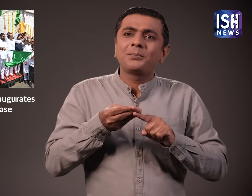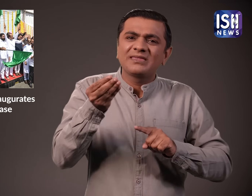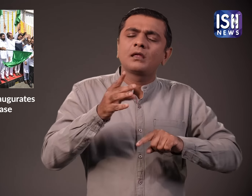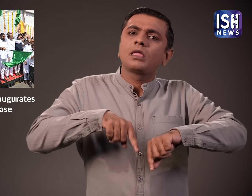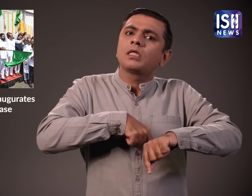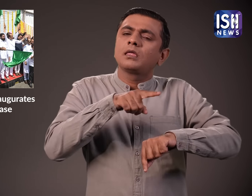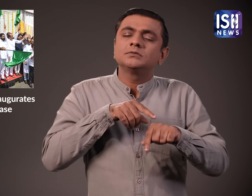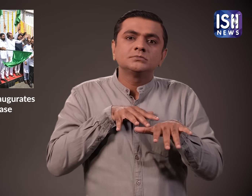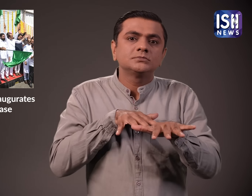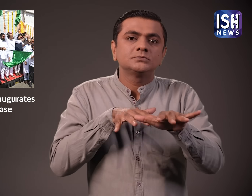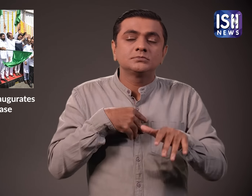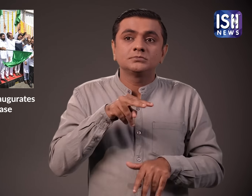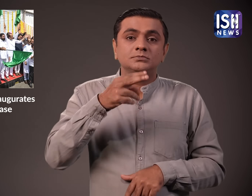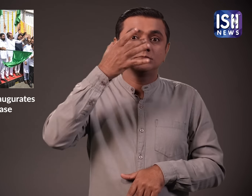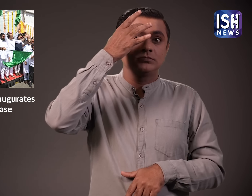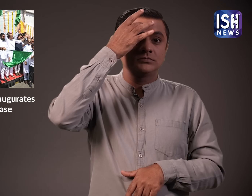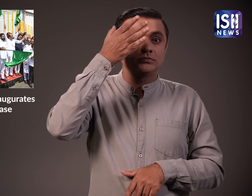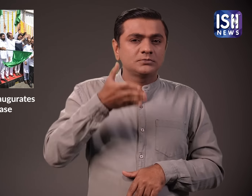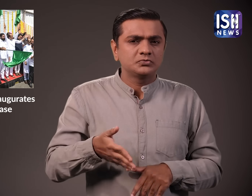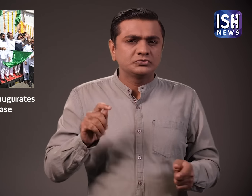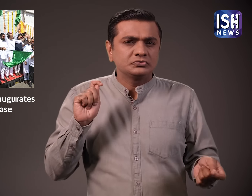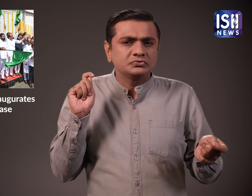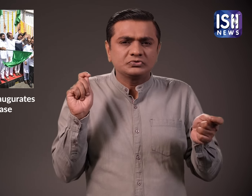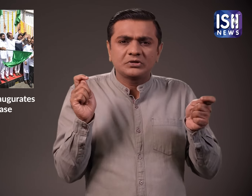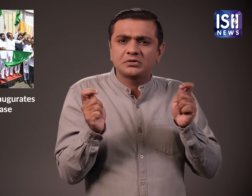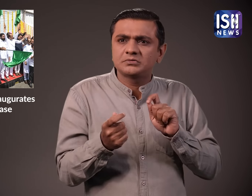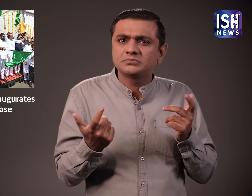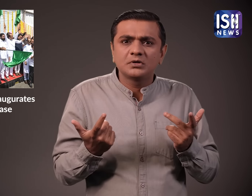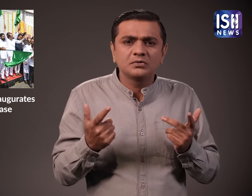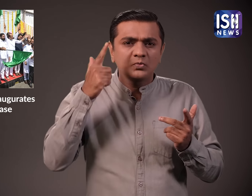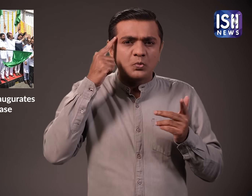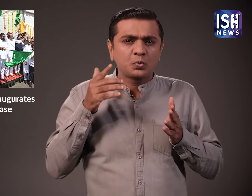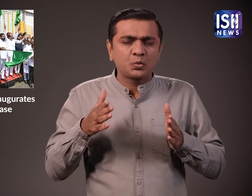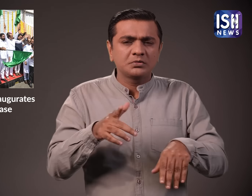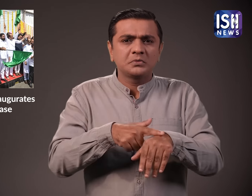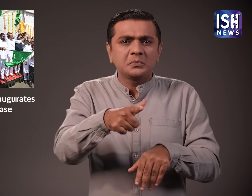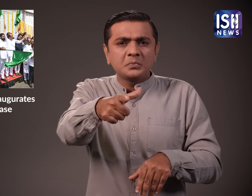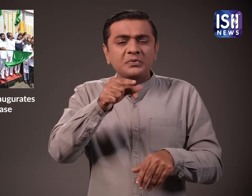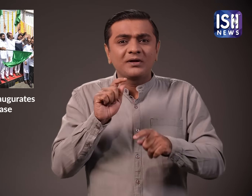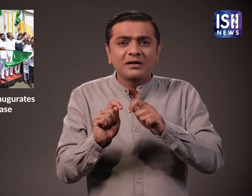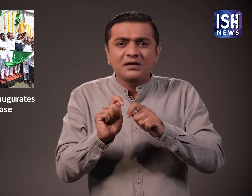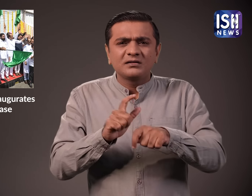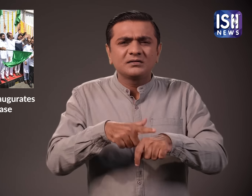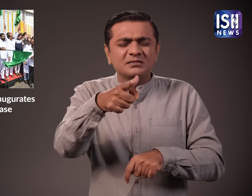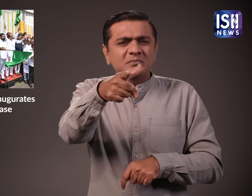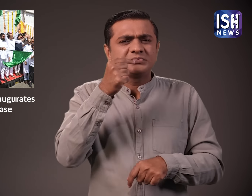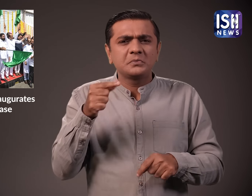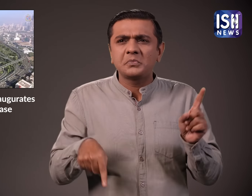थोड़ी दूरी के लिए भी लंबा समय लगता है लेकिन अब ये बदल रहा है क्योंकि नया कोस्टल लोड